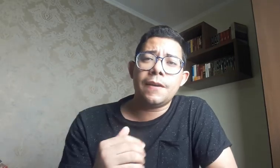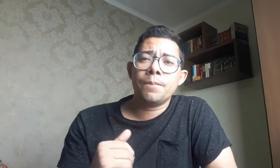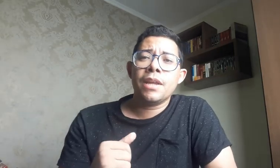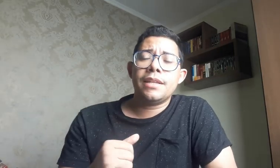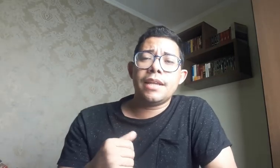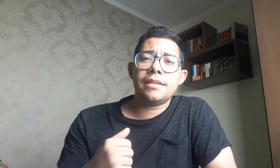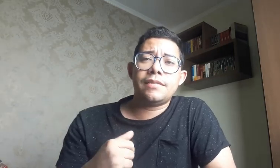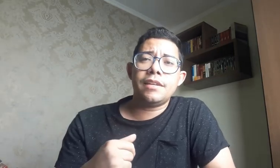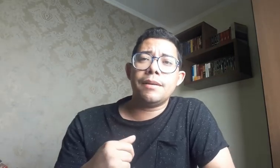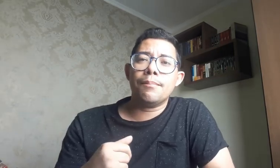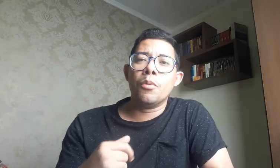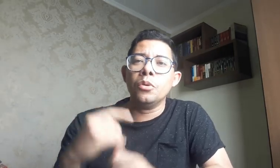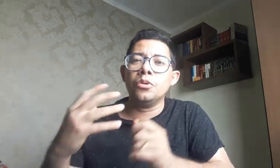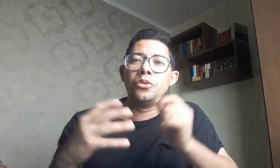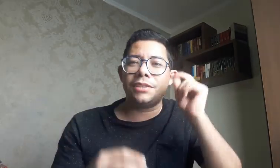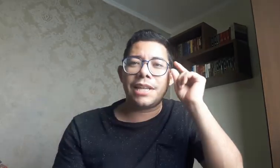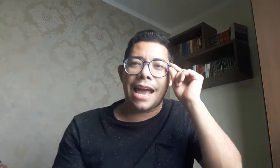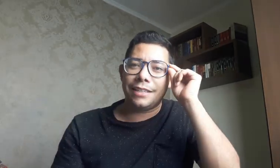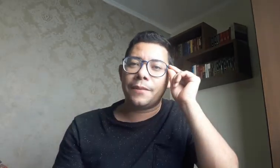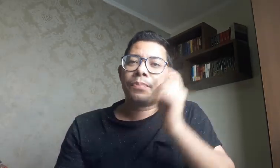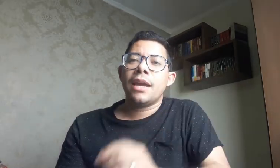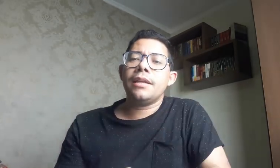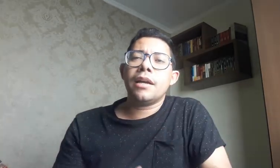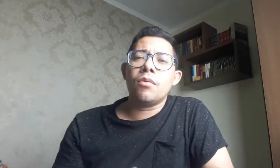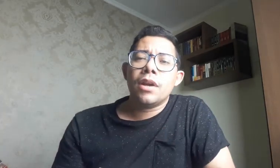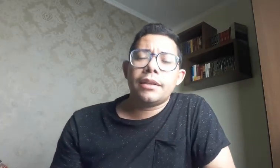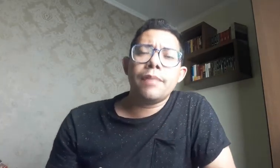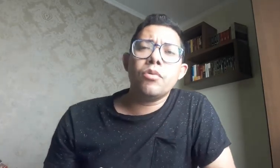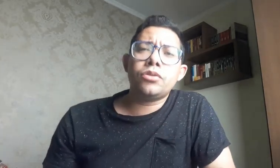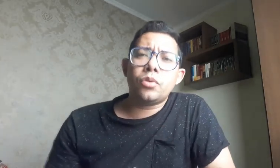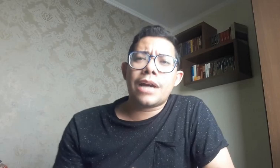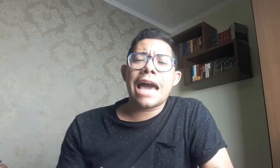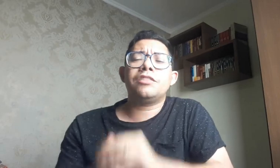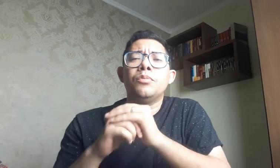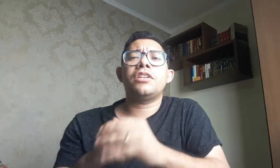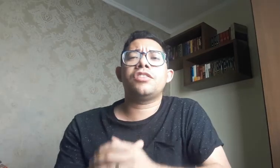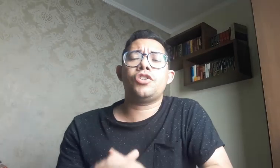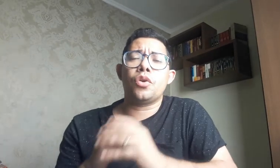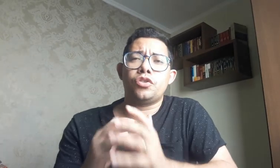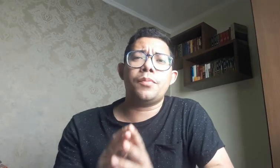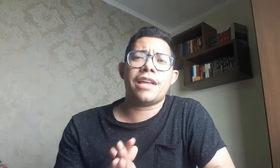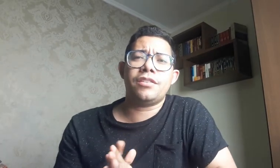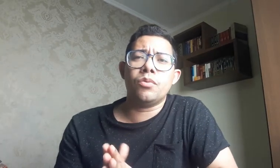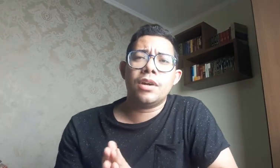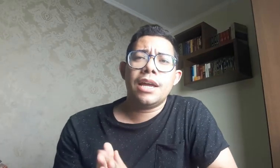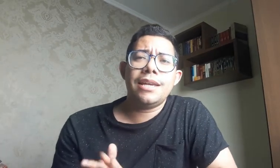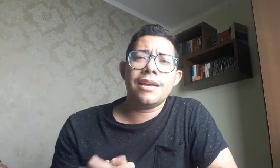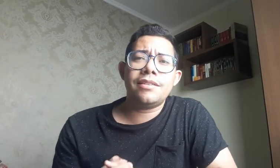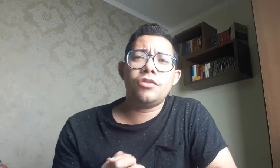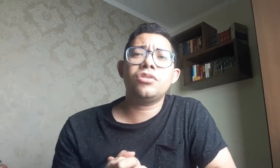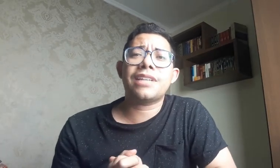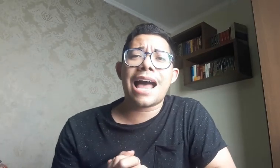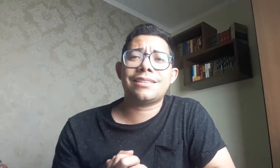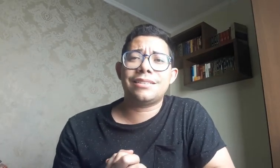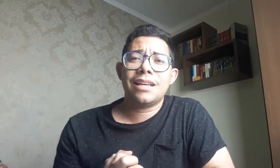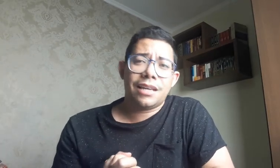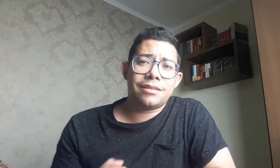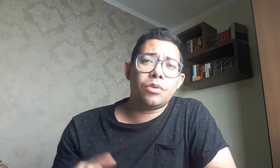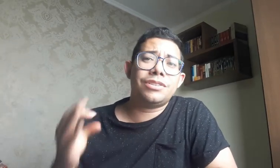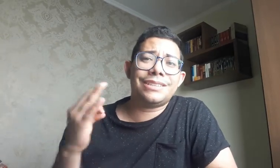nesse mundo dos sinais. Então, tem muitos lugares, muitas regiões do Brasil, que existem os CAS, que são o